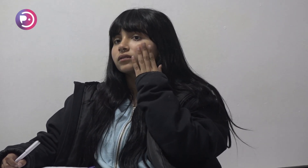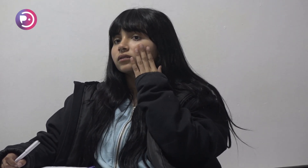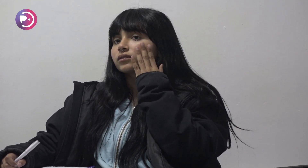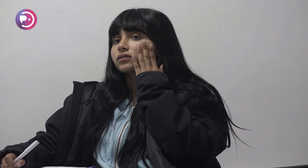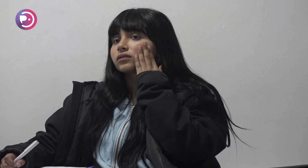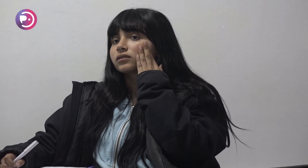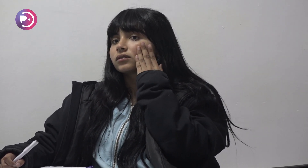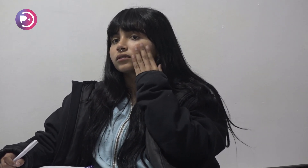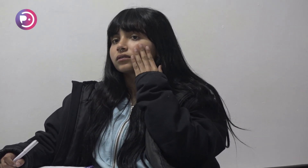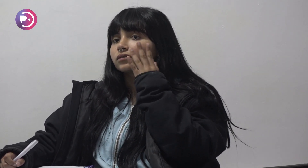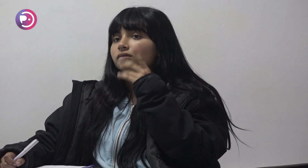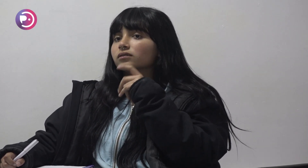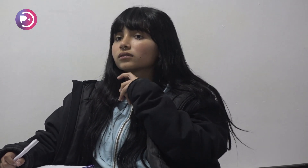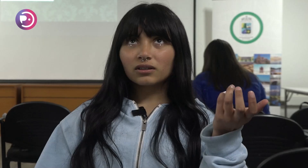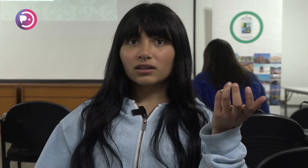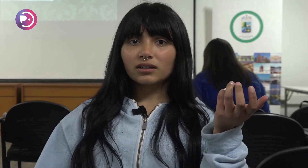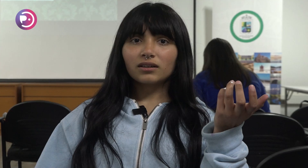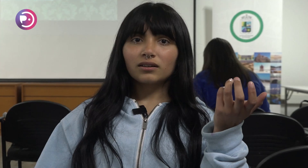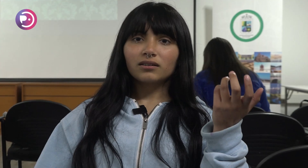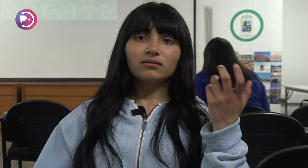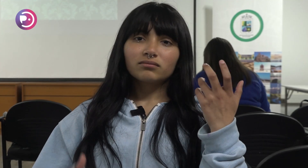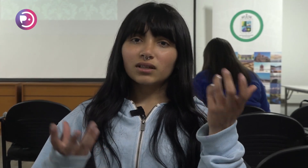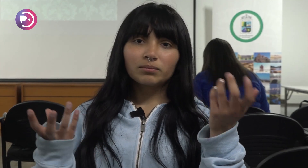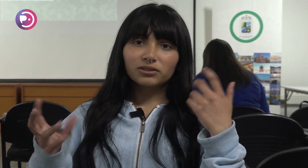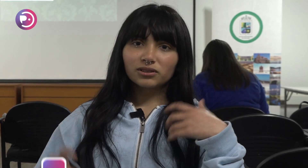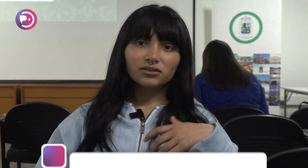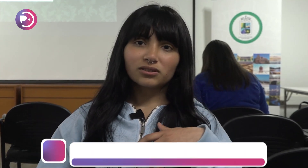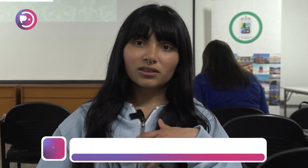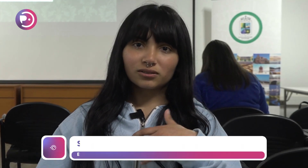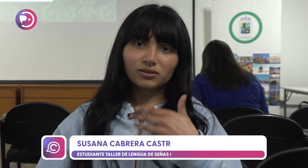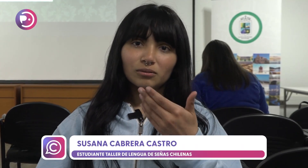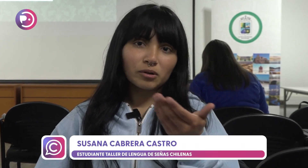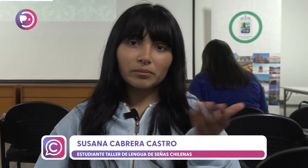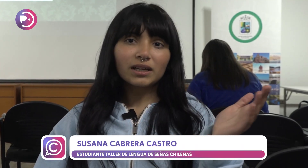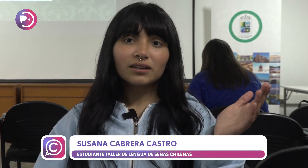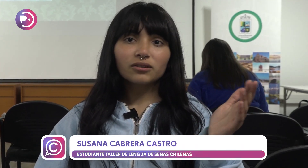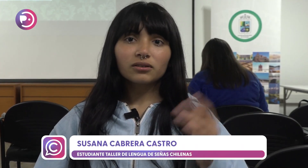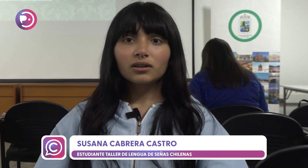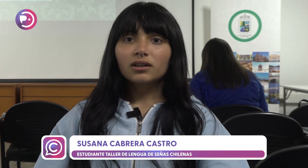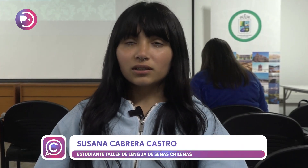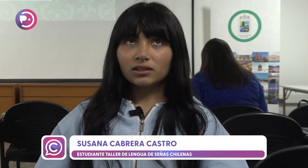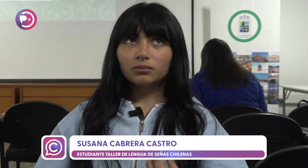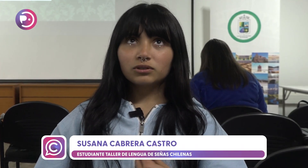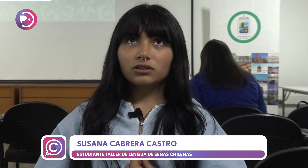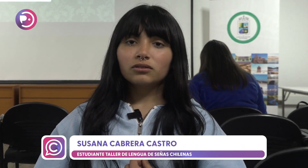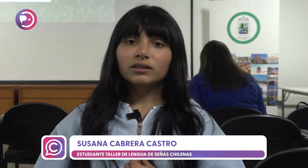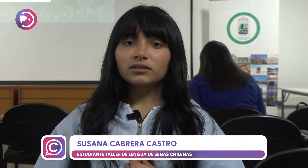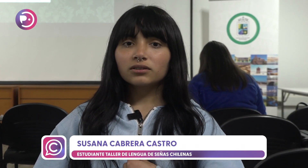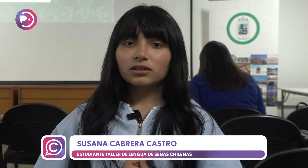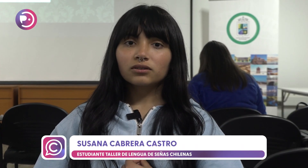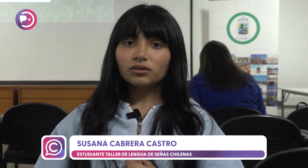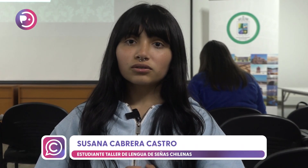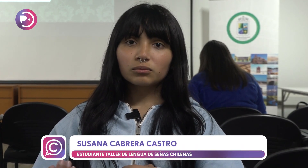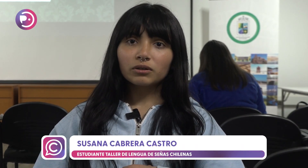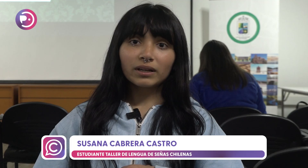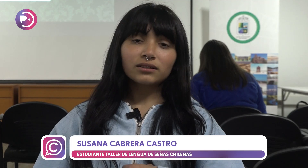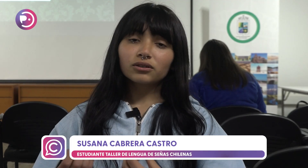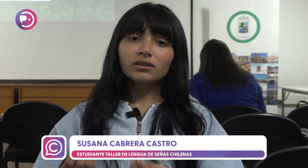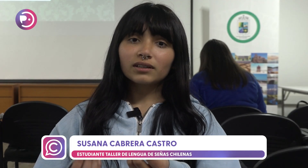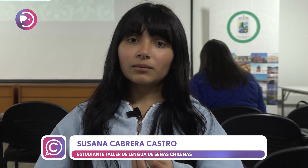estereotipos feos de que las personas sordas son como menos y pucha yo igual siento que todos somos iguales y todos deberíamos